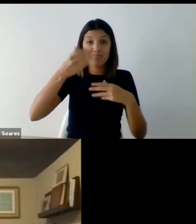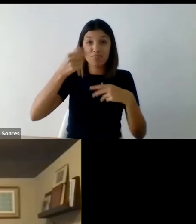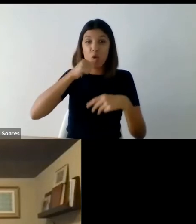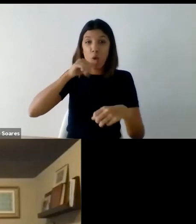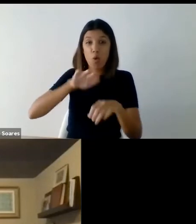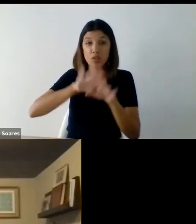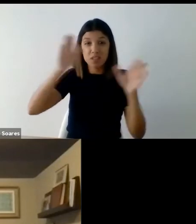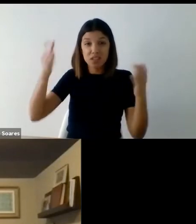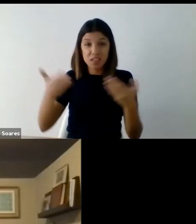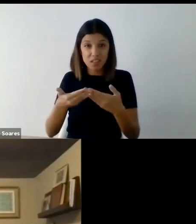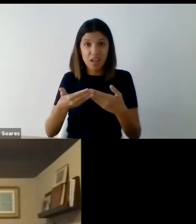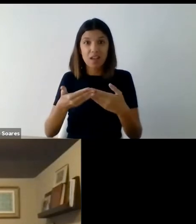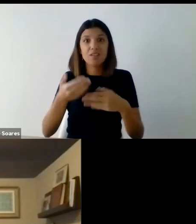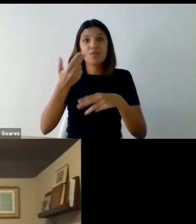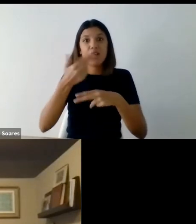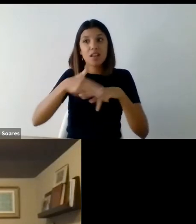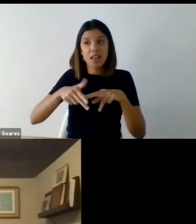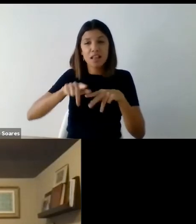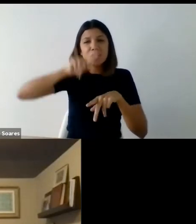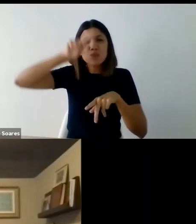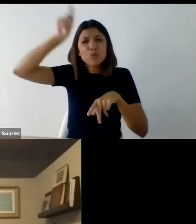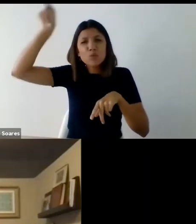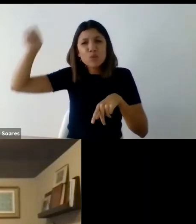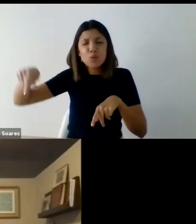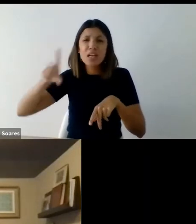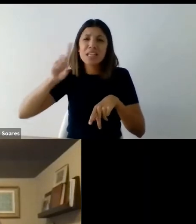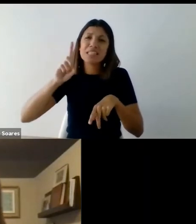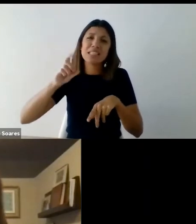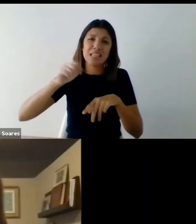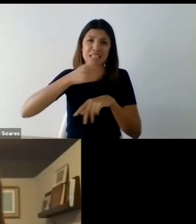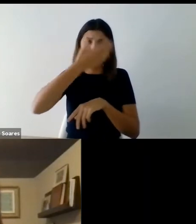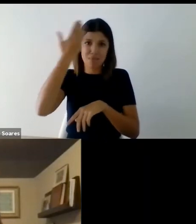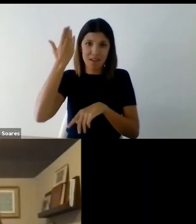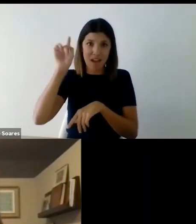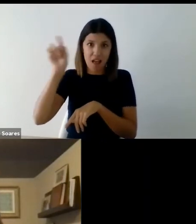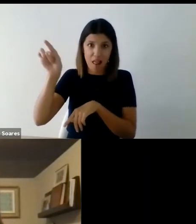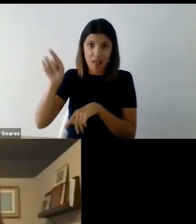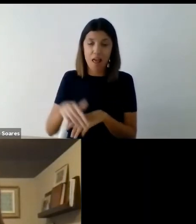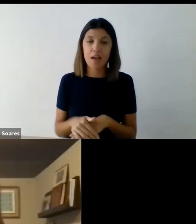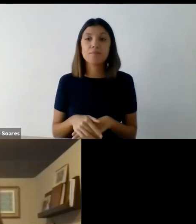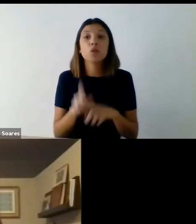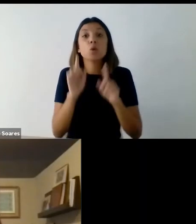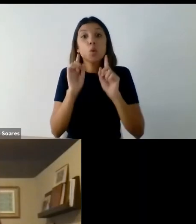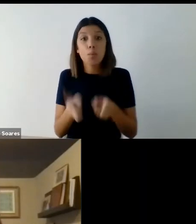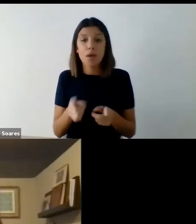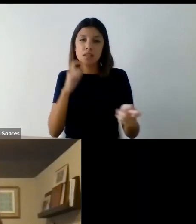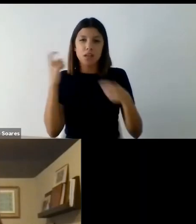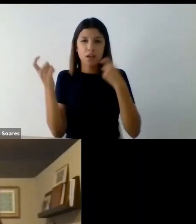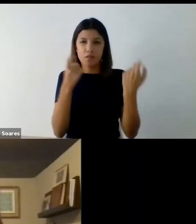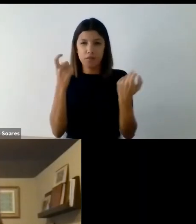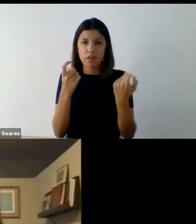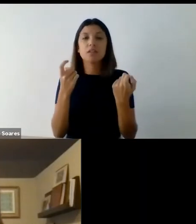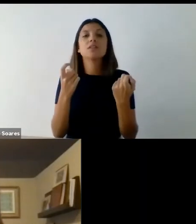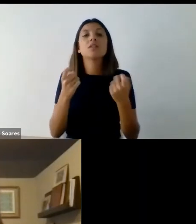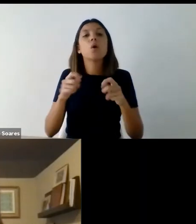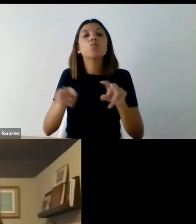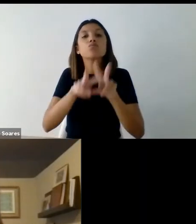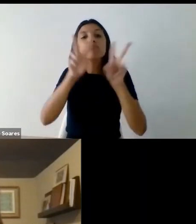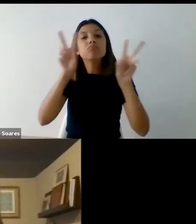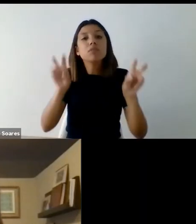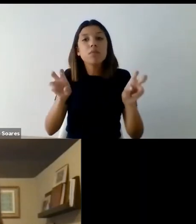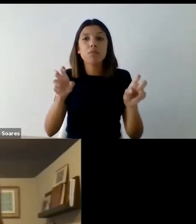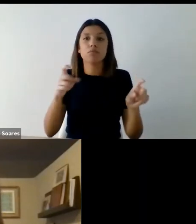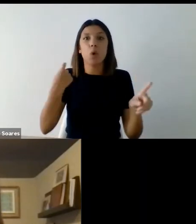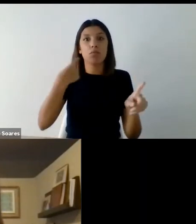seis da manhã. A Marta vai começar com uma reflexão que se intitula Quando a diversidade se torna